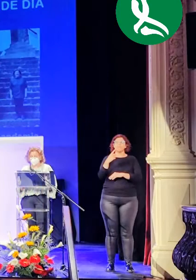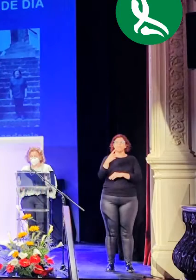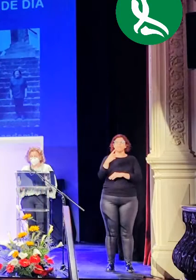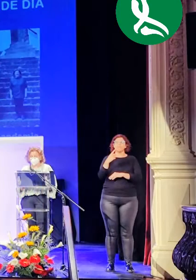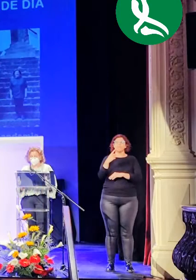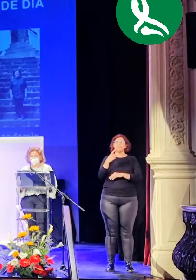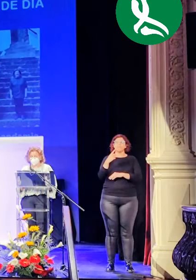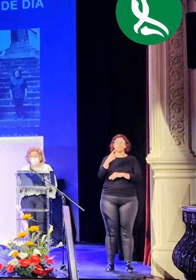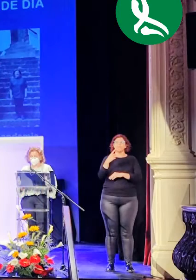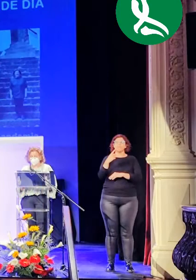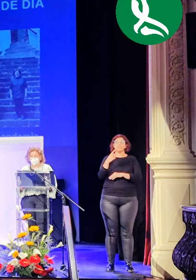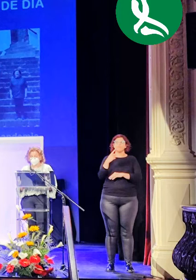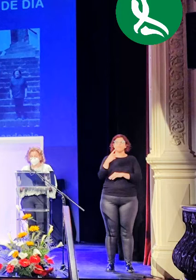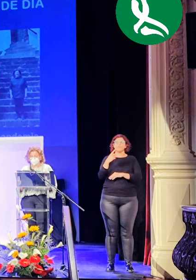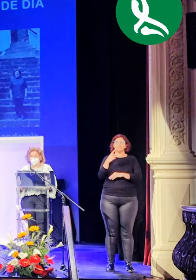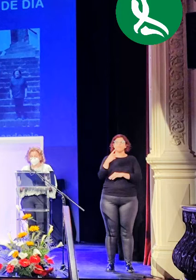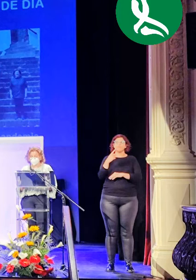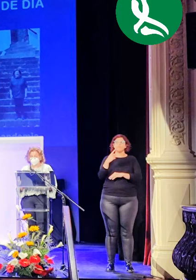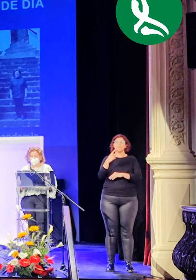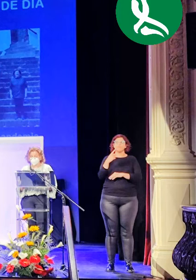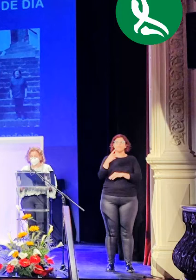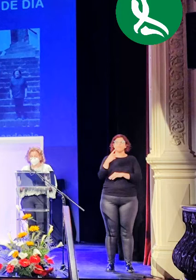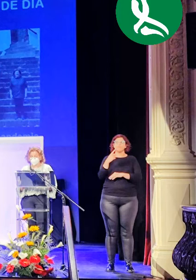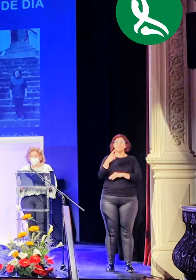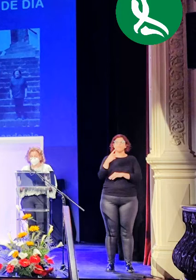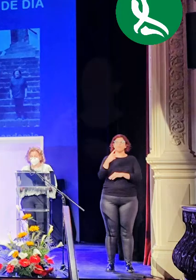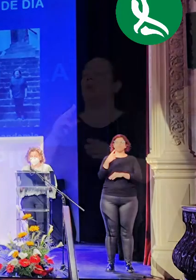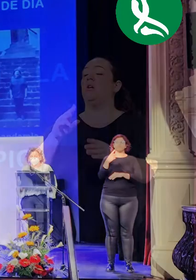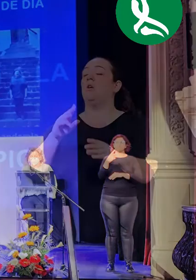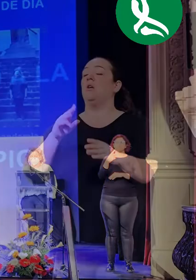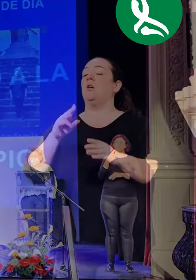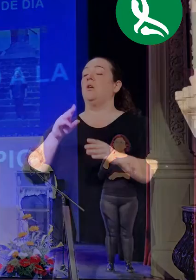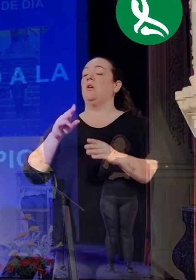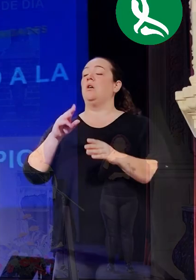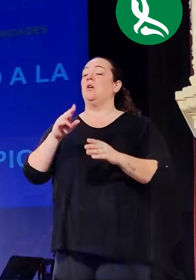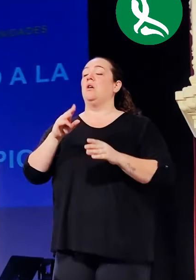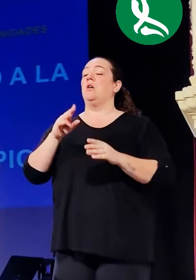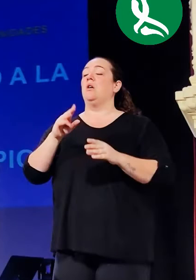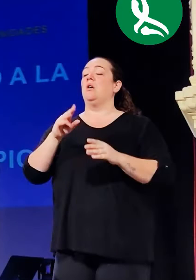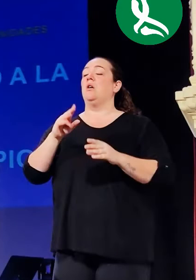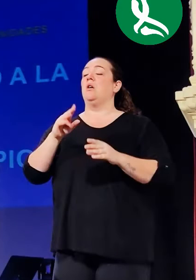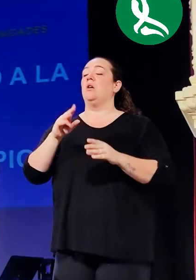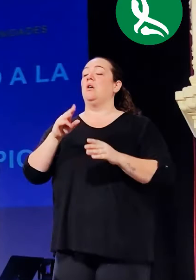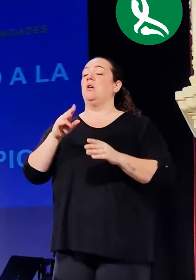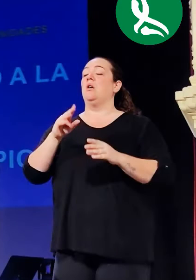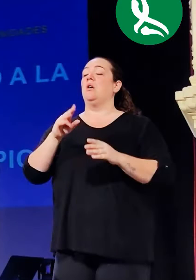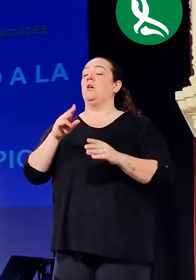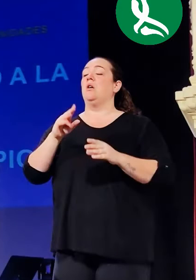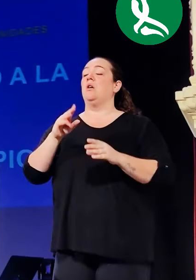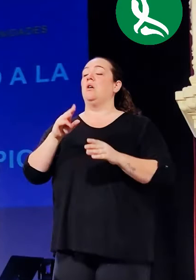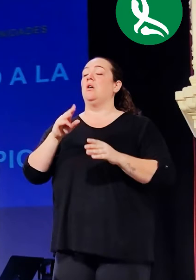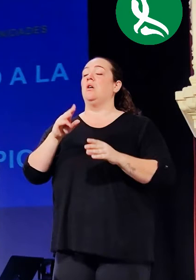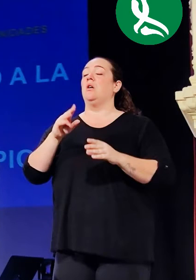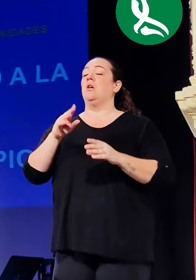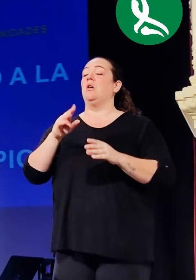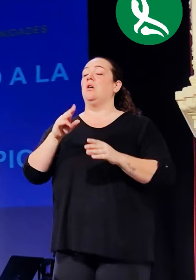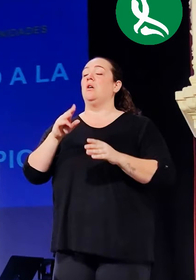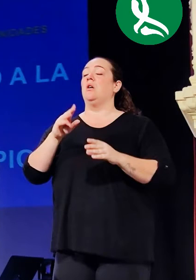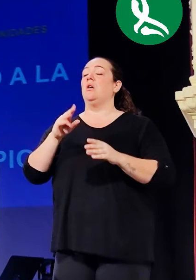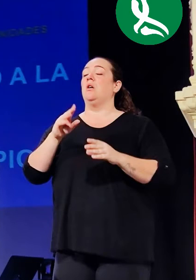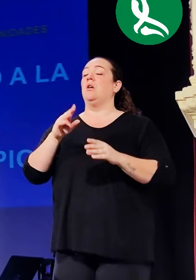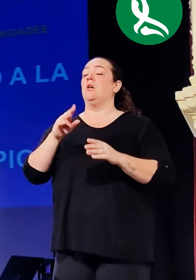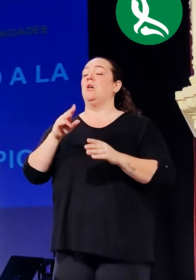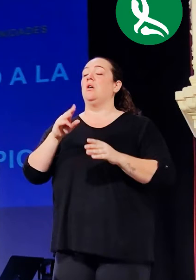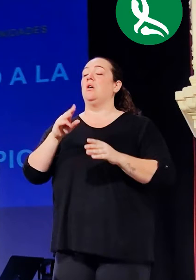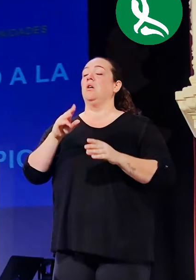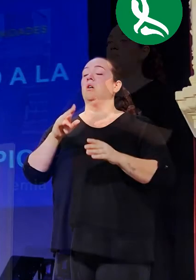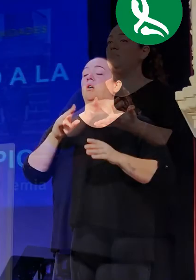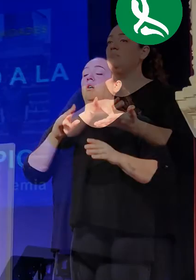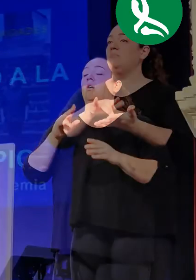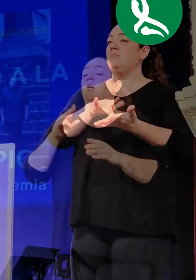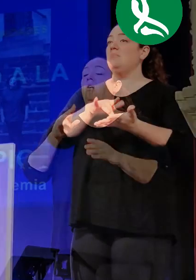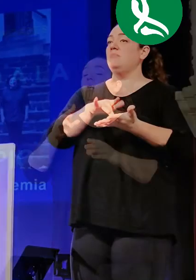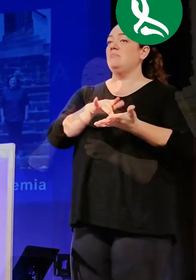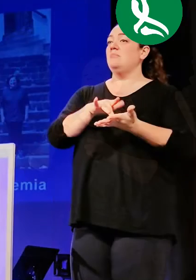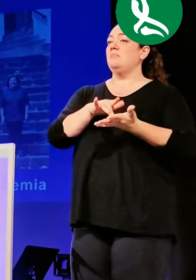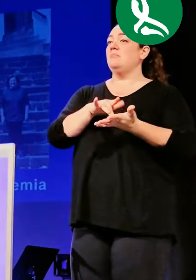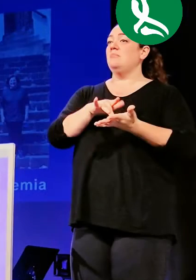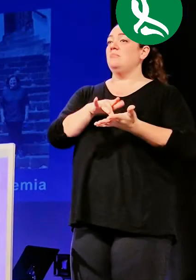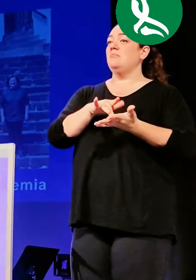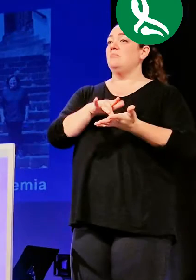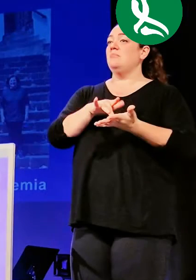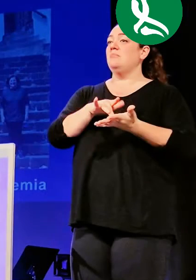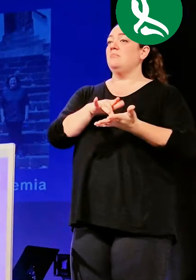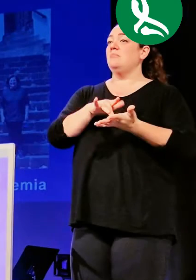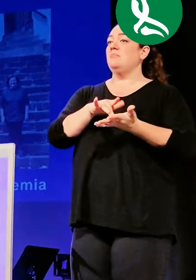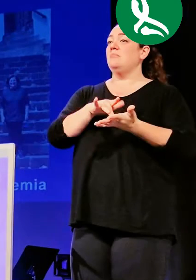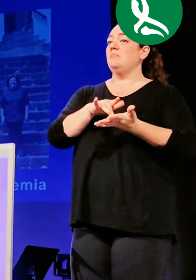de la Palma y me entrego a decir que de la isla entera su labor y su entrega y felicitarles por ello. Que sirva también